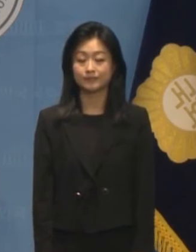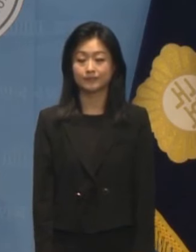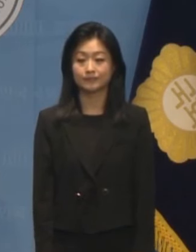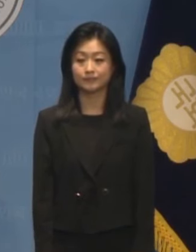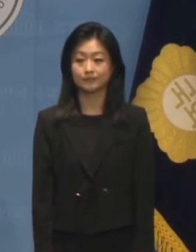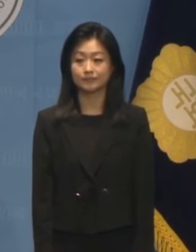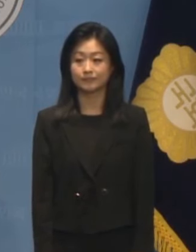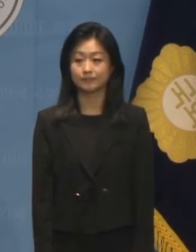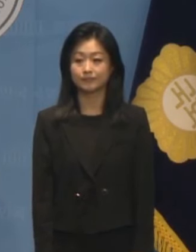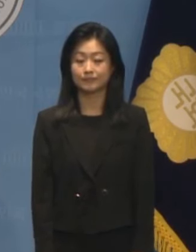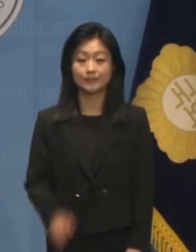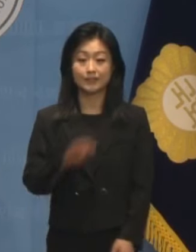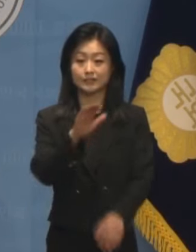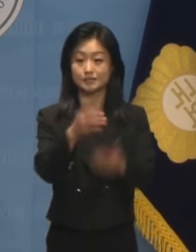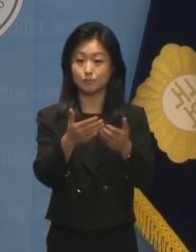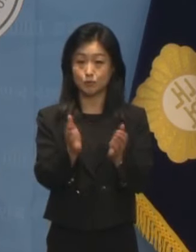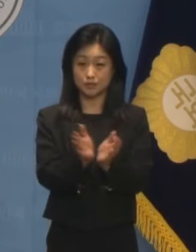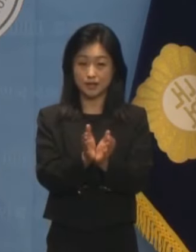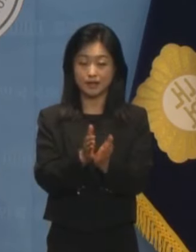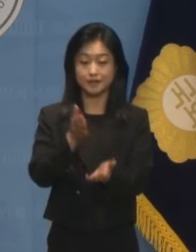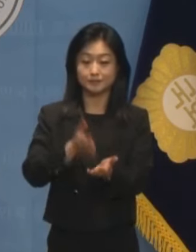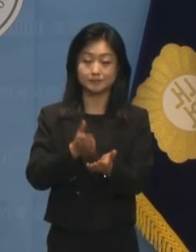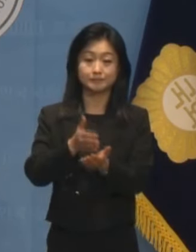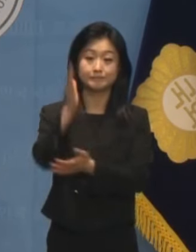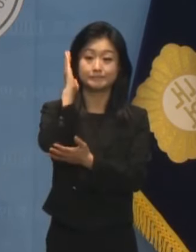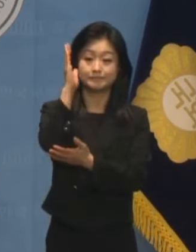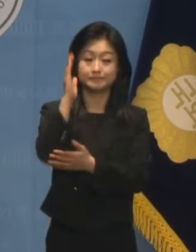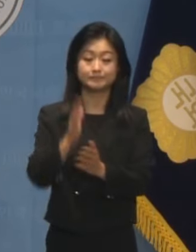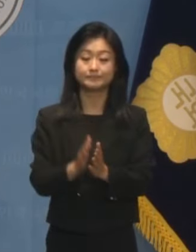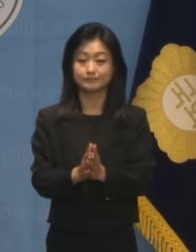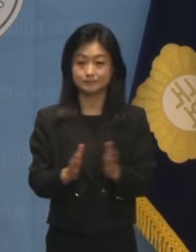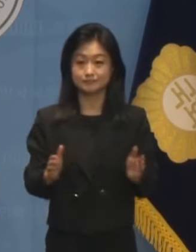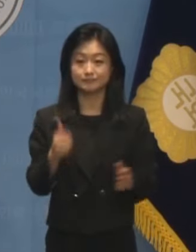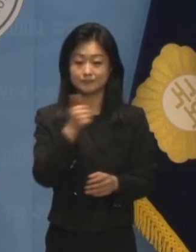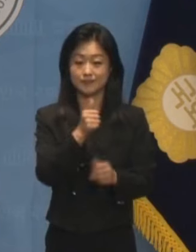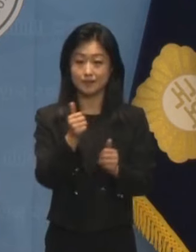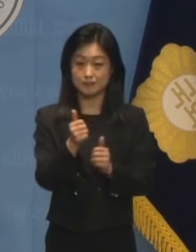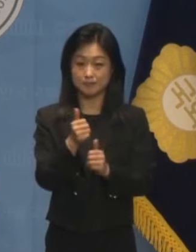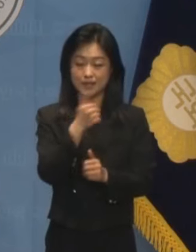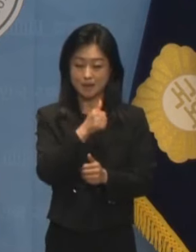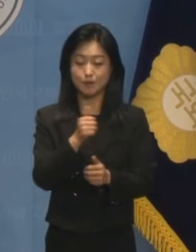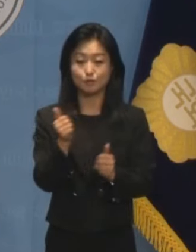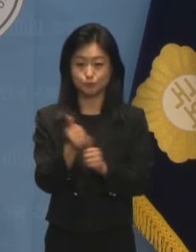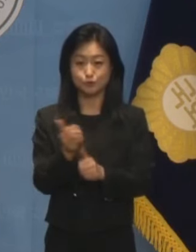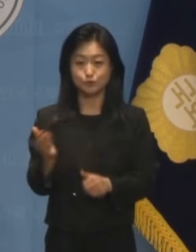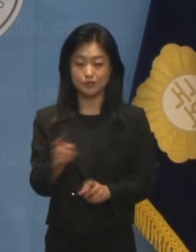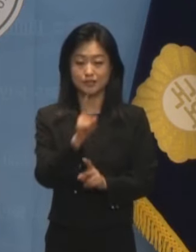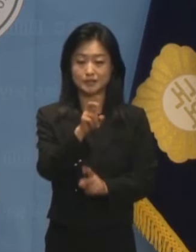네, 진보당 브리핑 시작하겠습니다. 부대변인 이미선입니다.